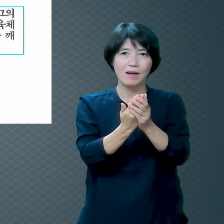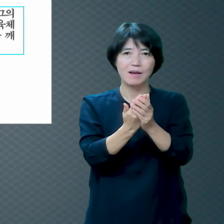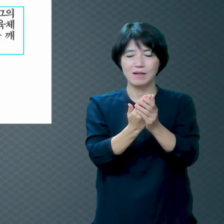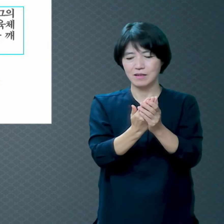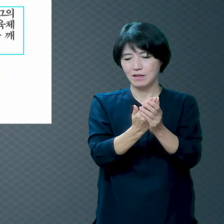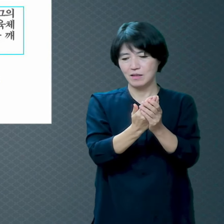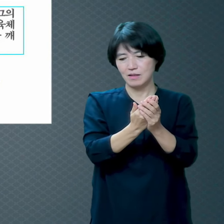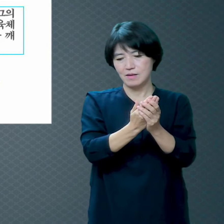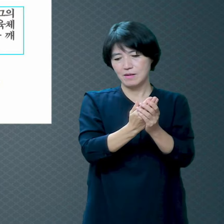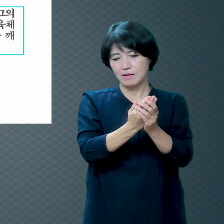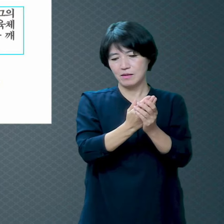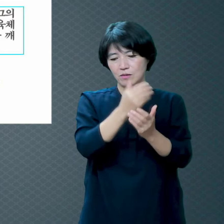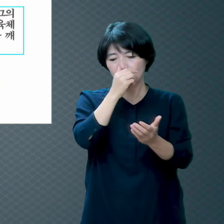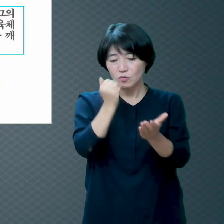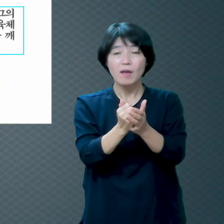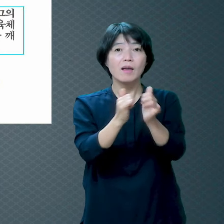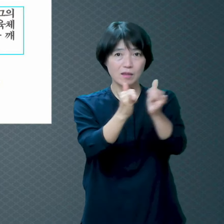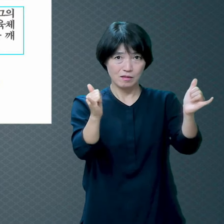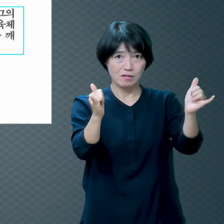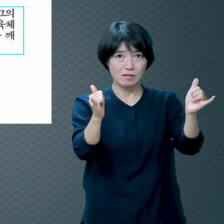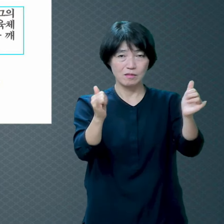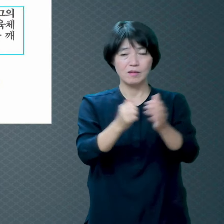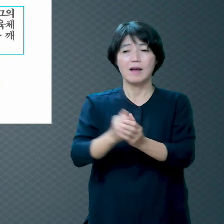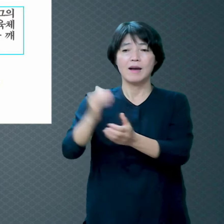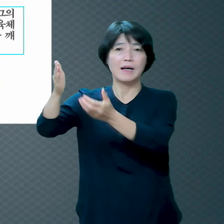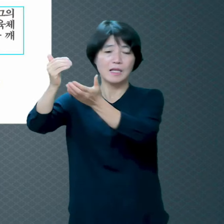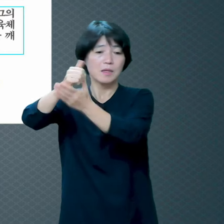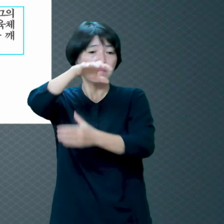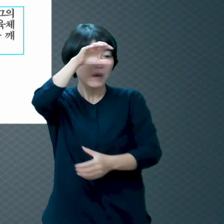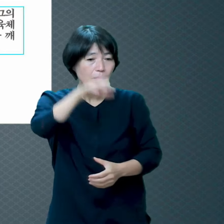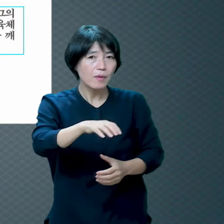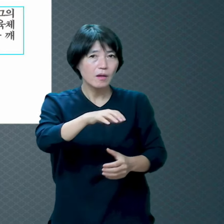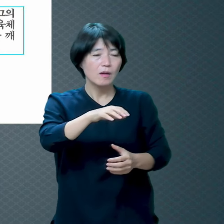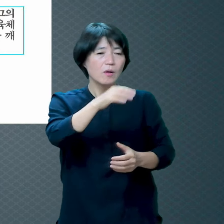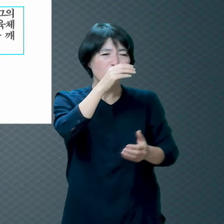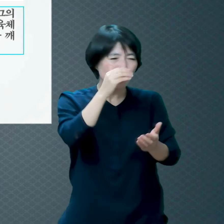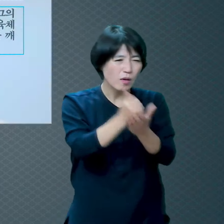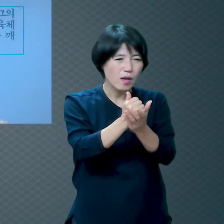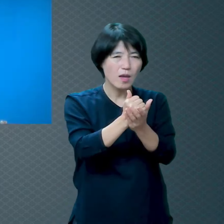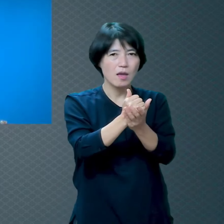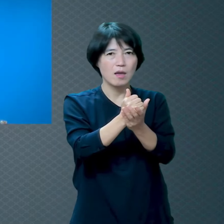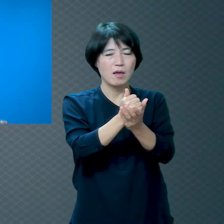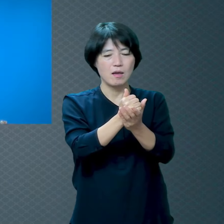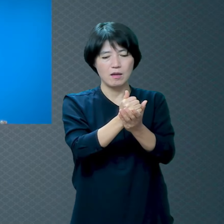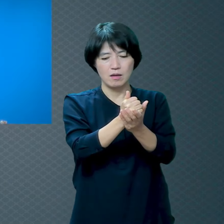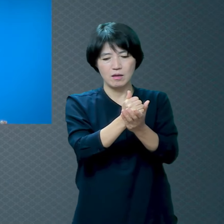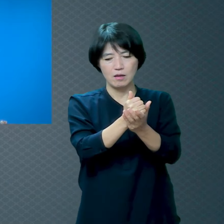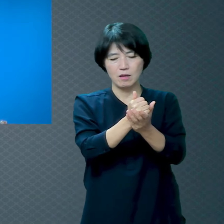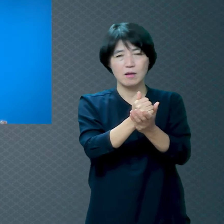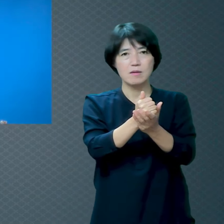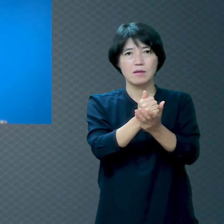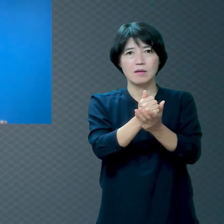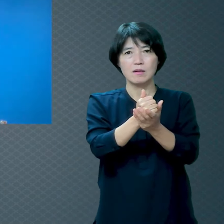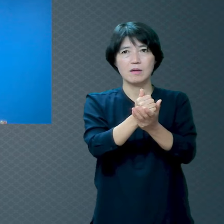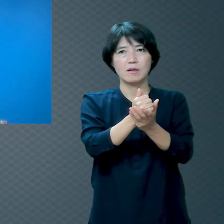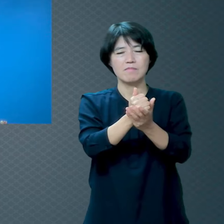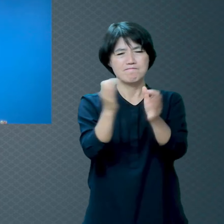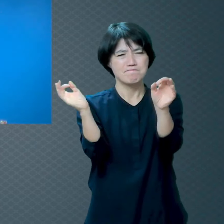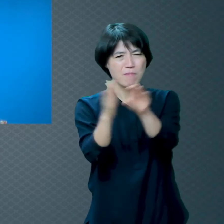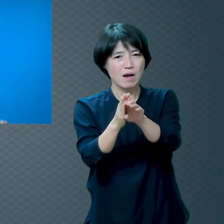겁니다 여러분들 자녀들 있잖아요 애가 뭘 잘못하고